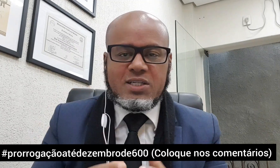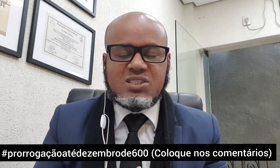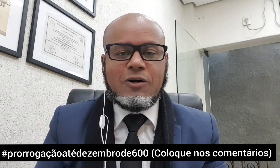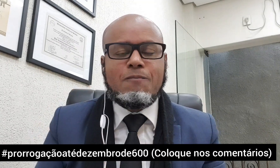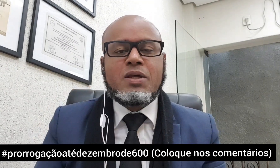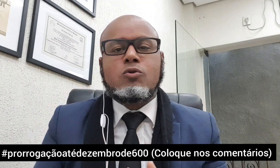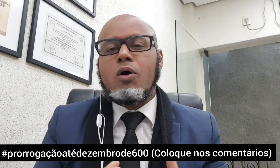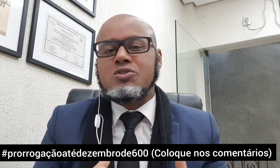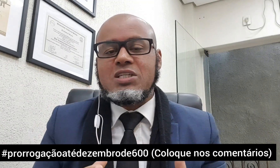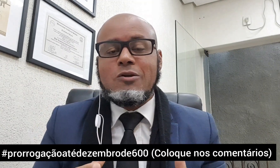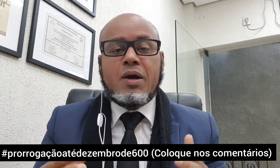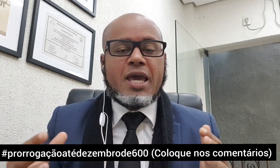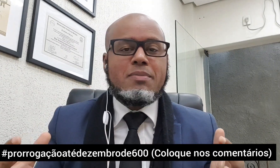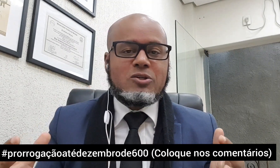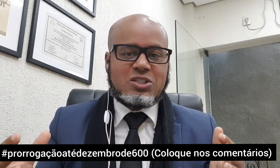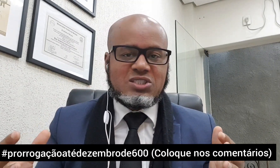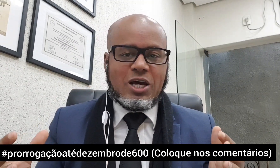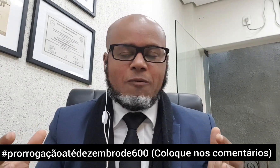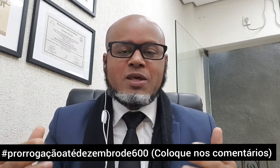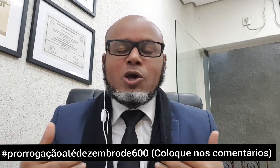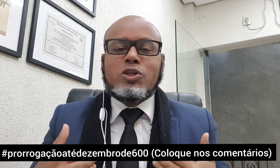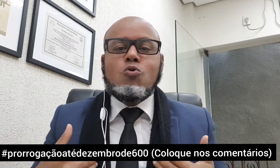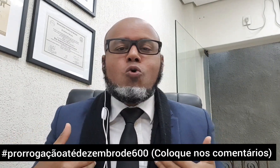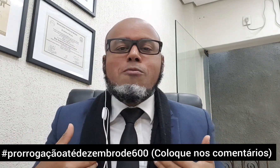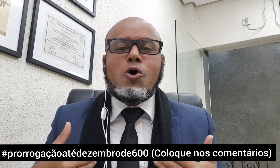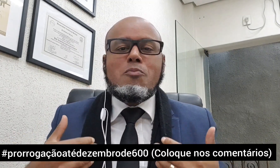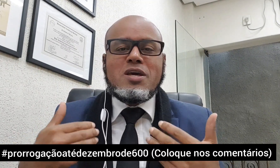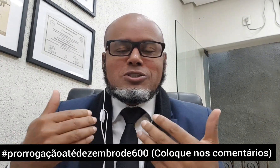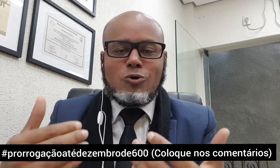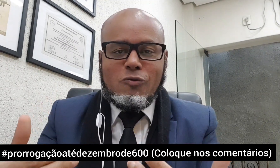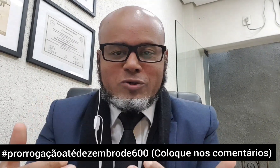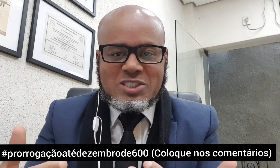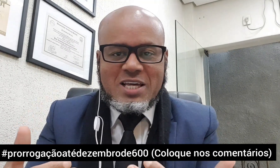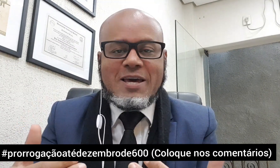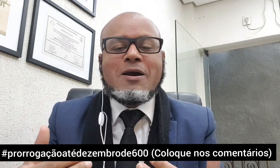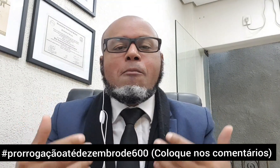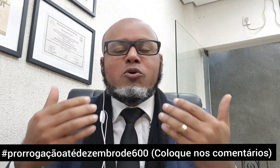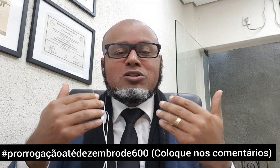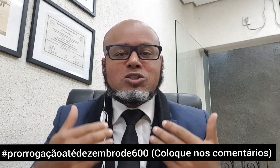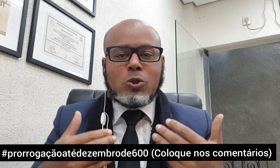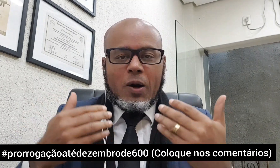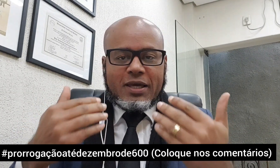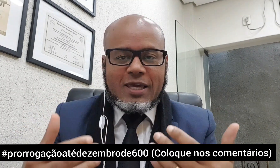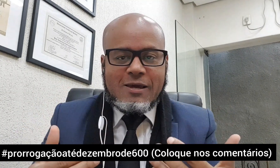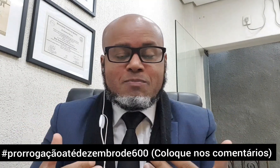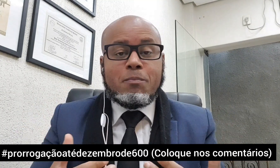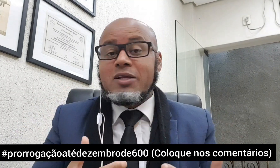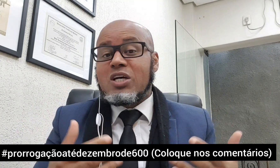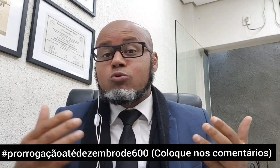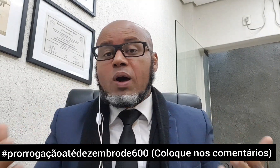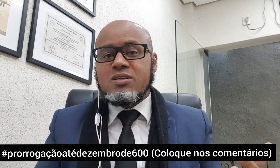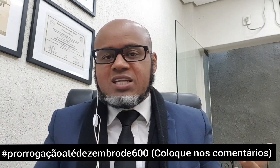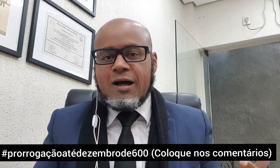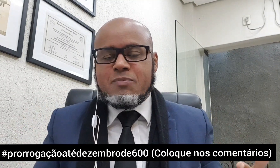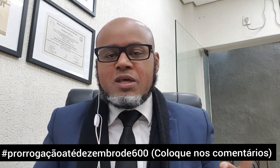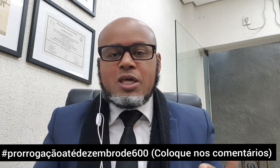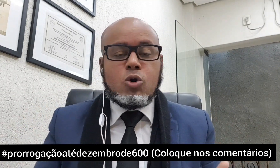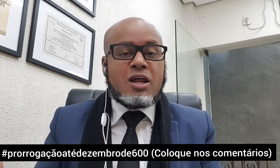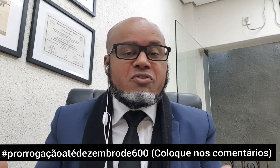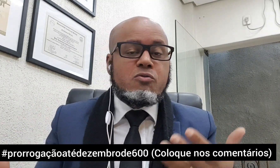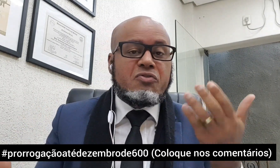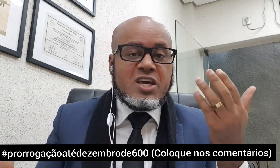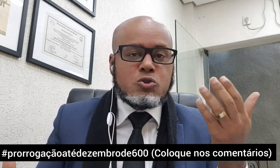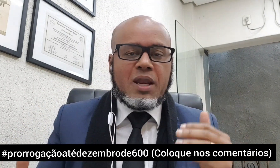prorrogação do auxílio emergencial. Eu tenho um compromisso com você, por isso estou aqui para te atualizar.